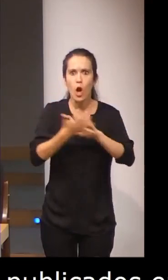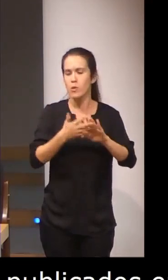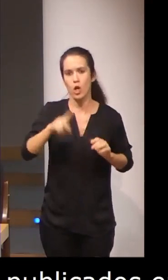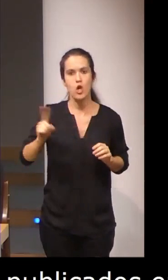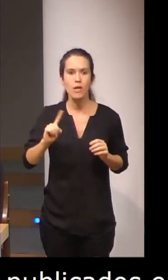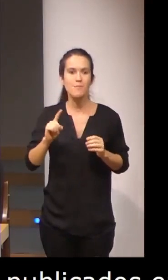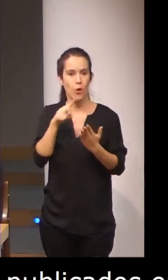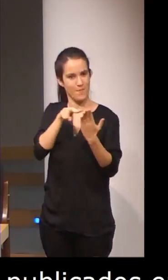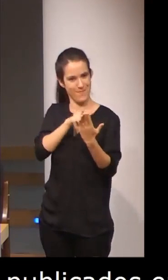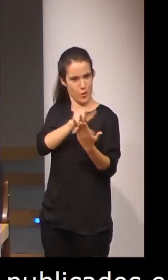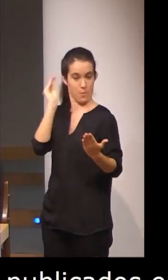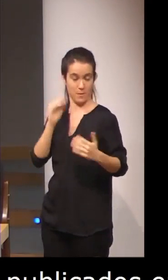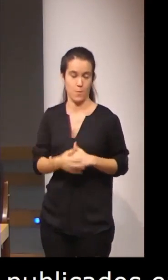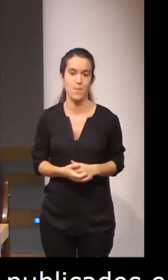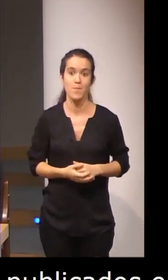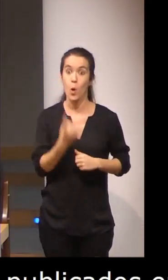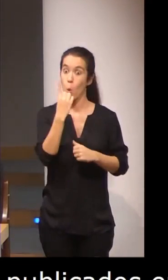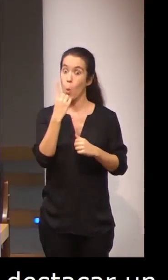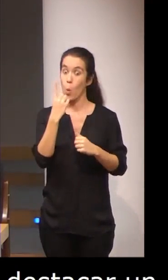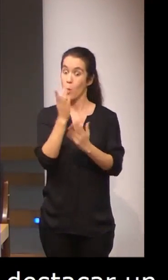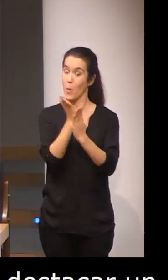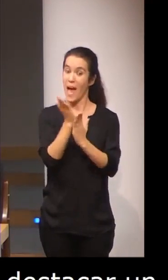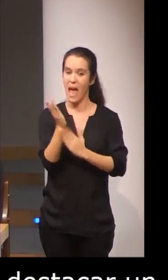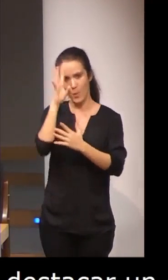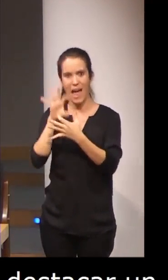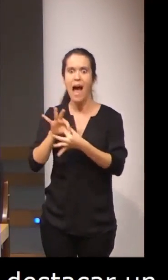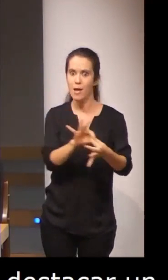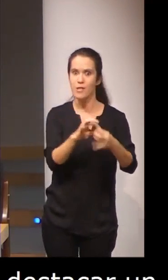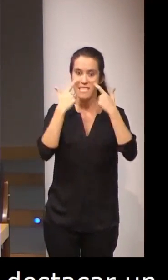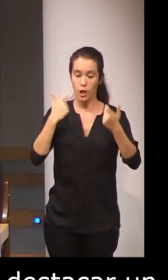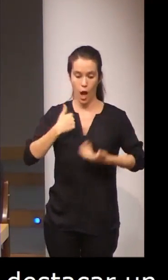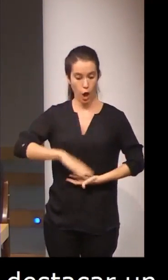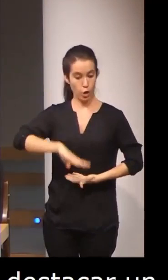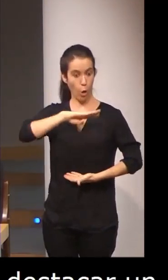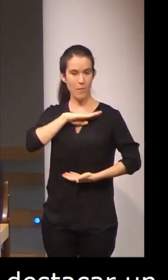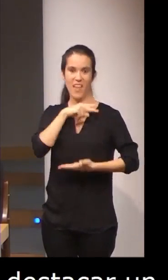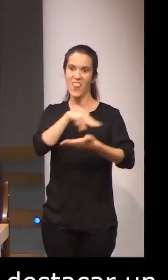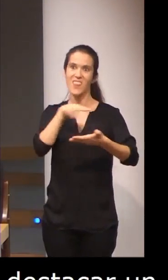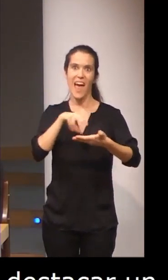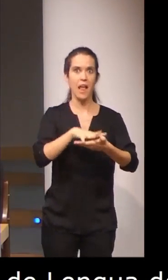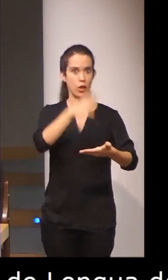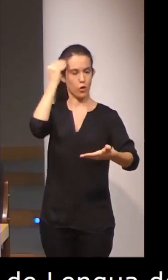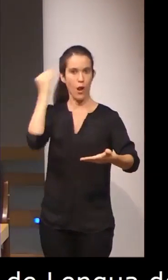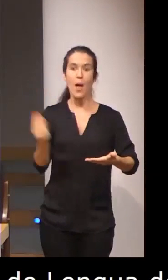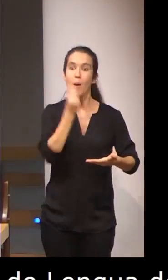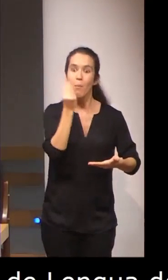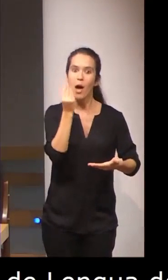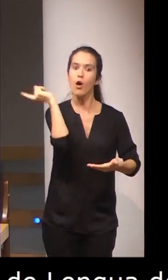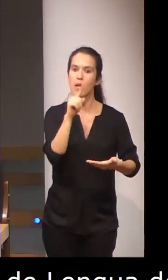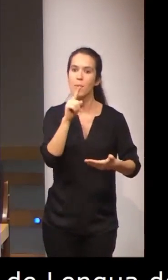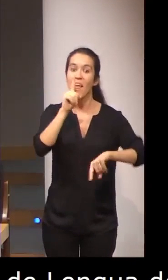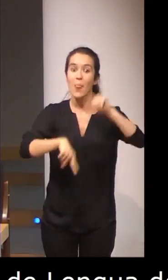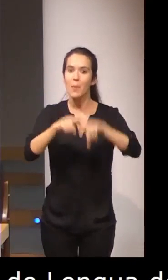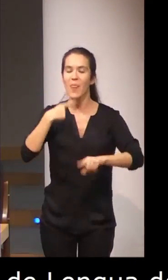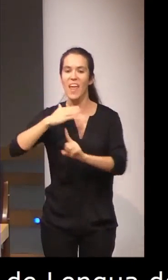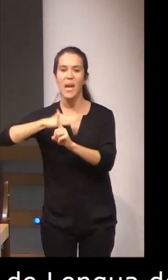Una de las variables que estaba asociada a una mejor competencia lectora a las personas sordas era el nivel de lectura labiofacial que